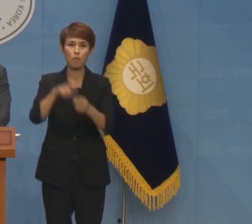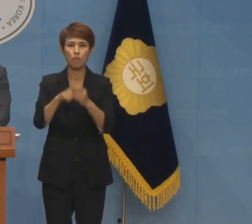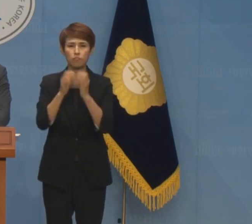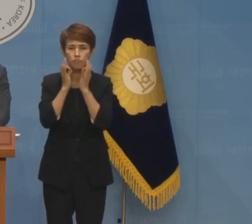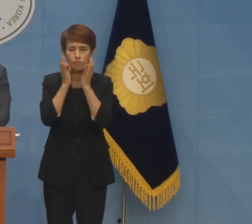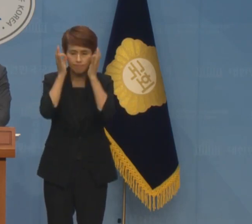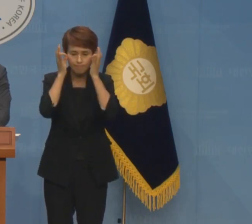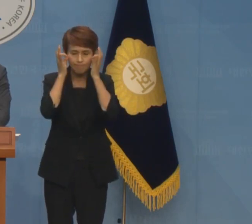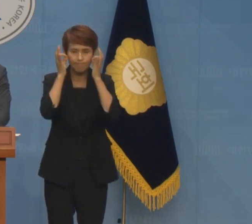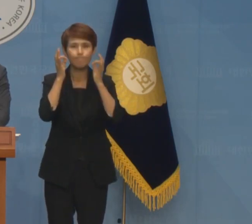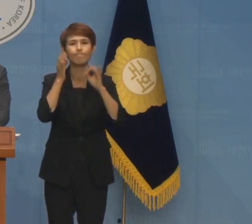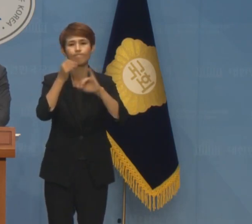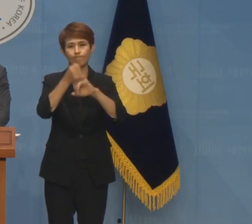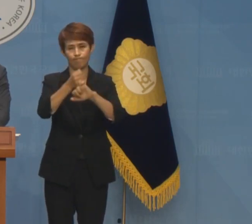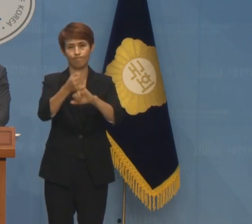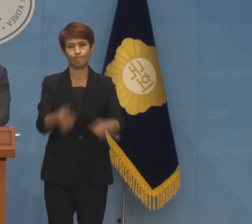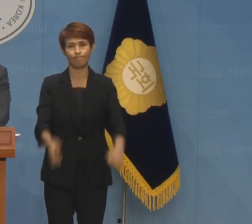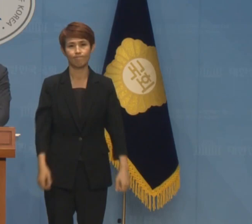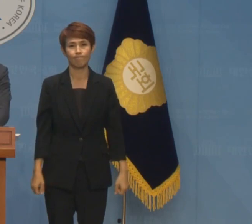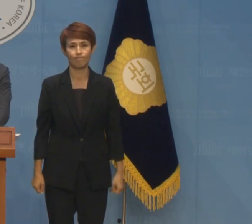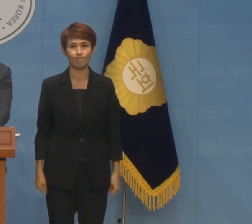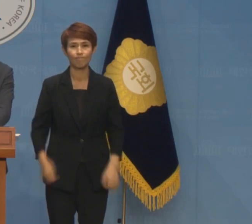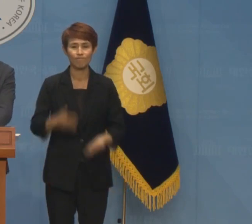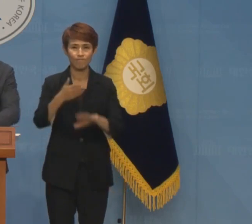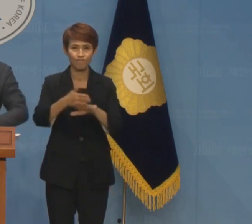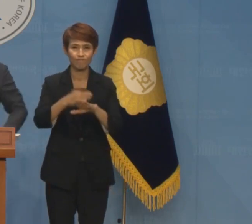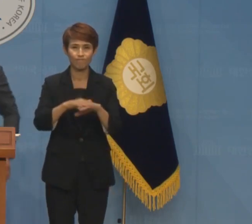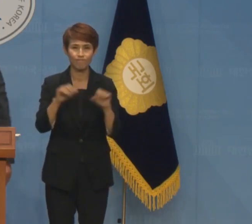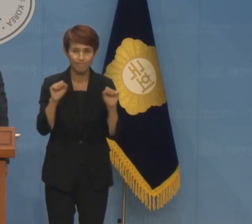마련에 만전을 기하겠습니다. 감사합니다.